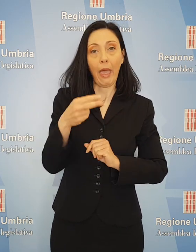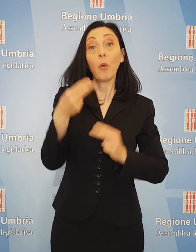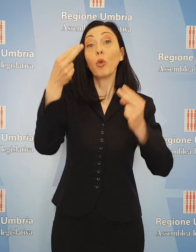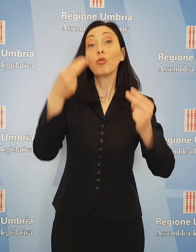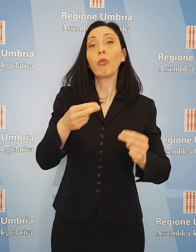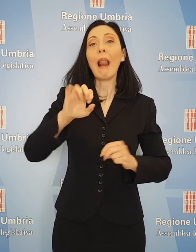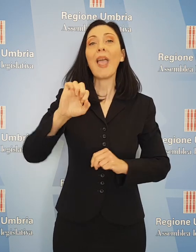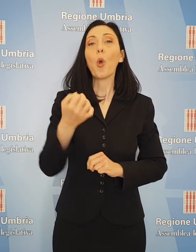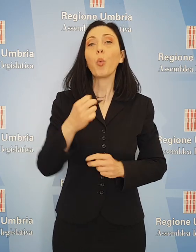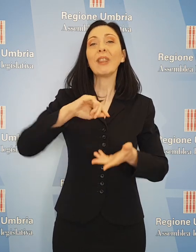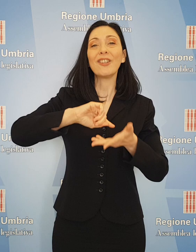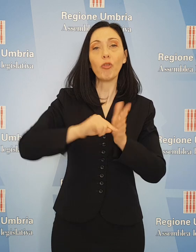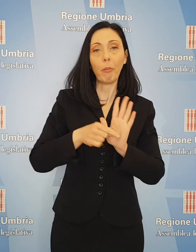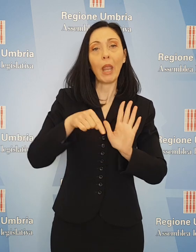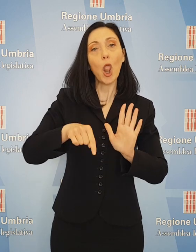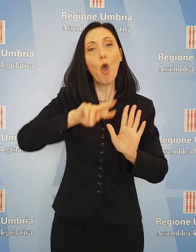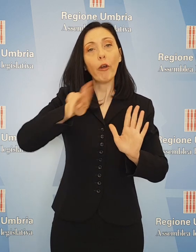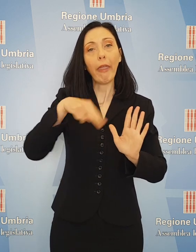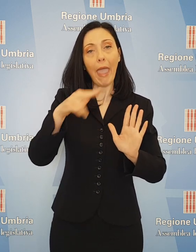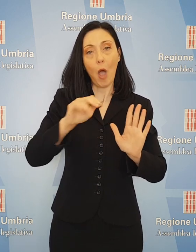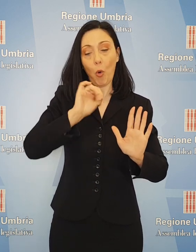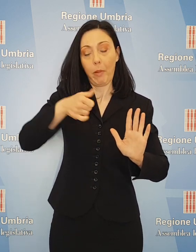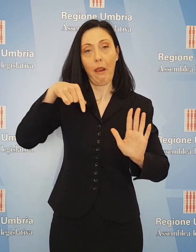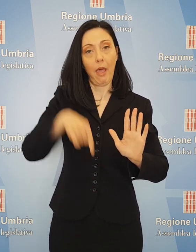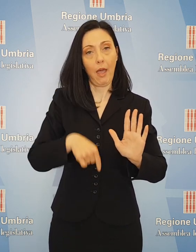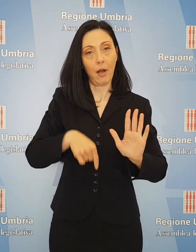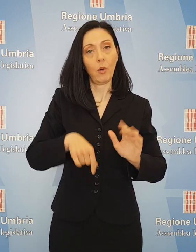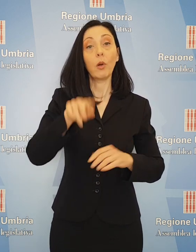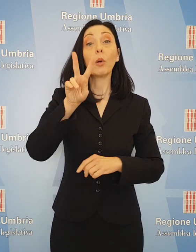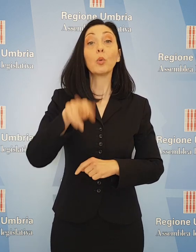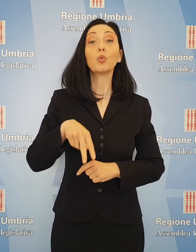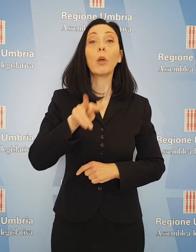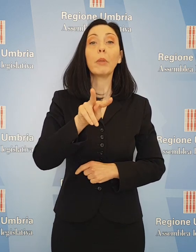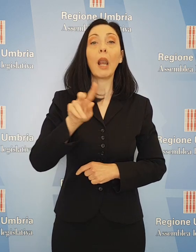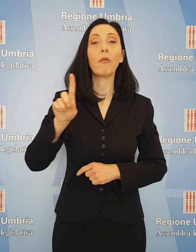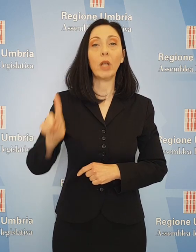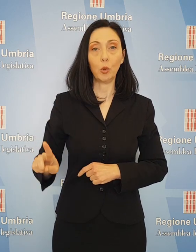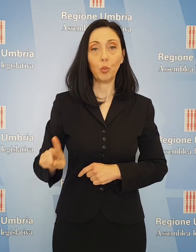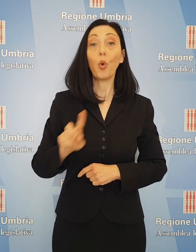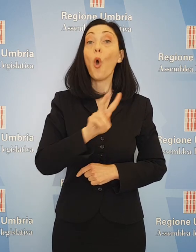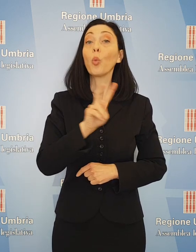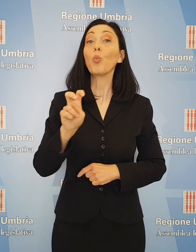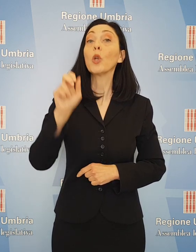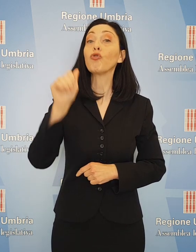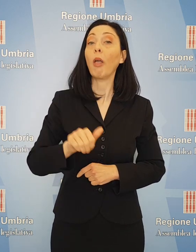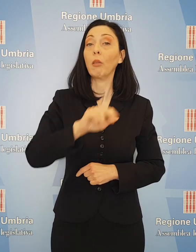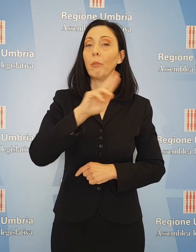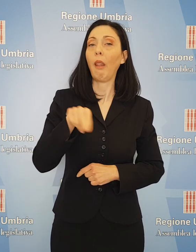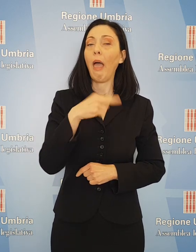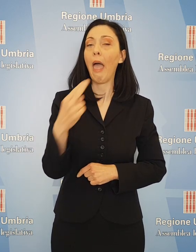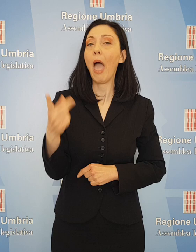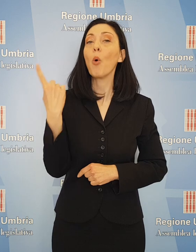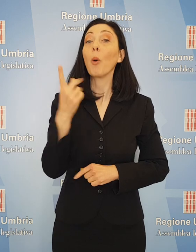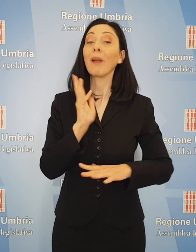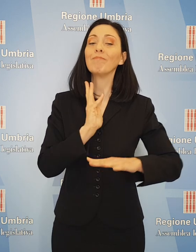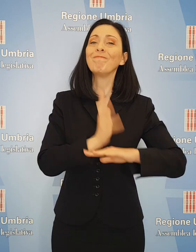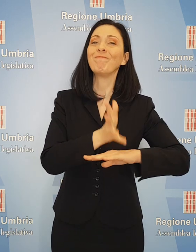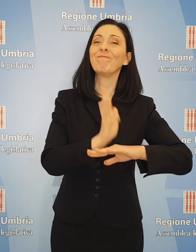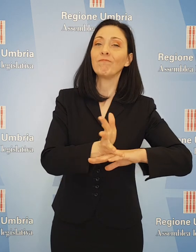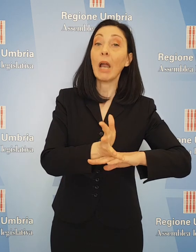15 milioni le risorse per quest'anno. Nel 2021 ci sono 200 mila euro per gli interventi del